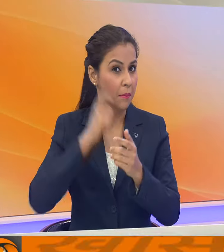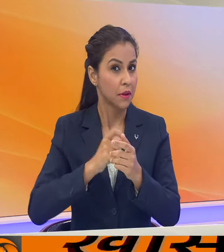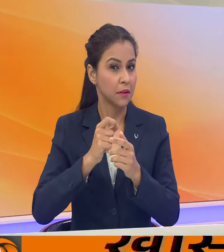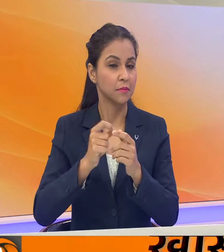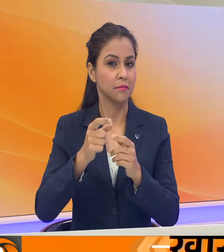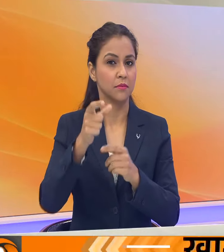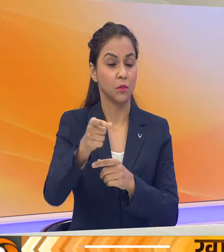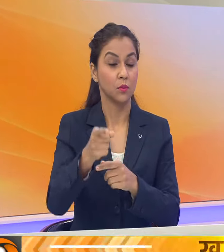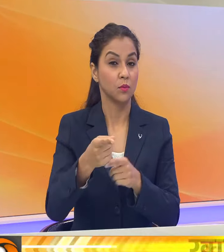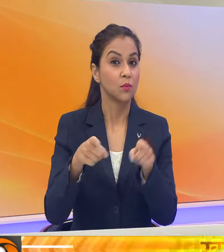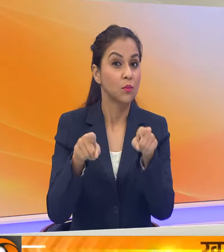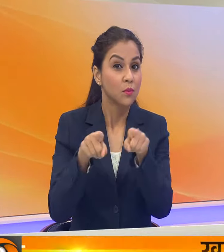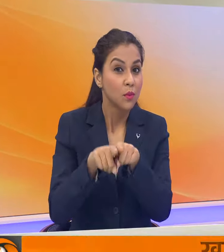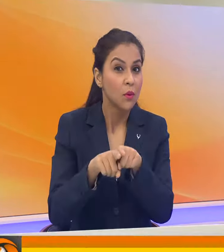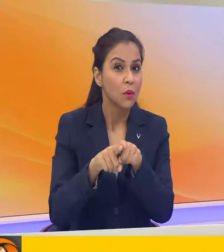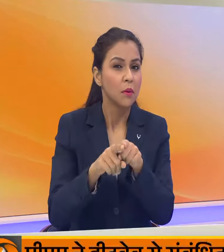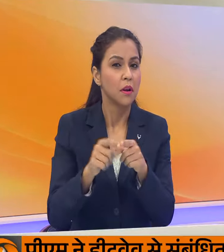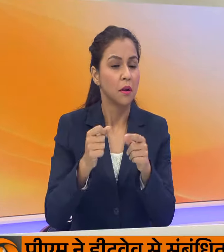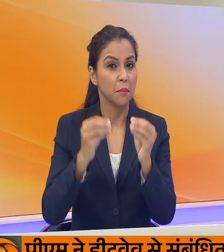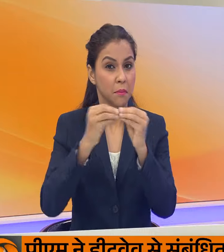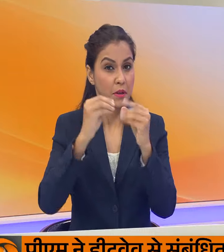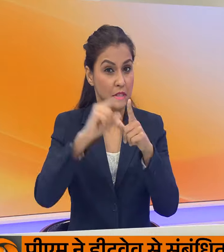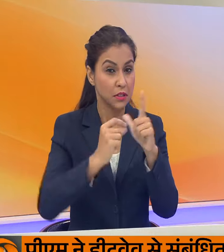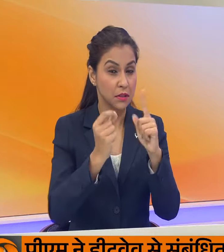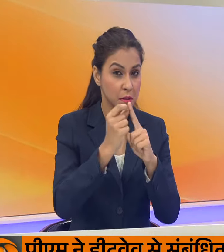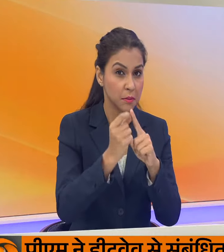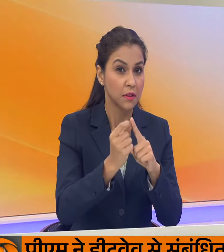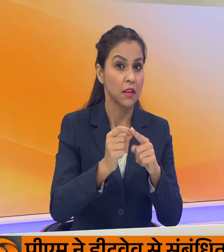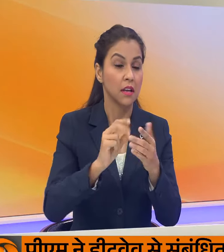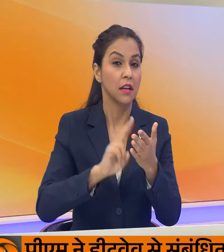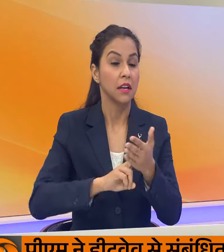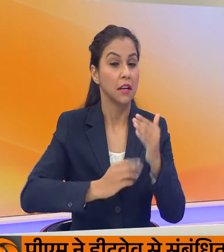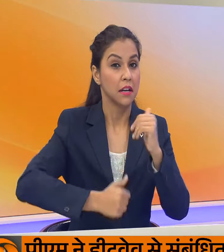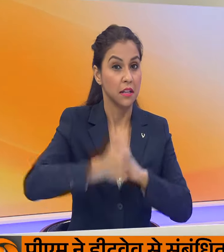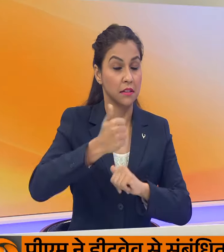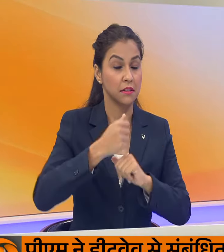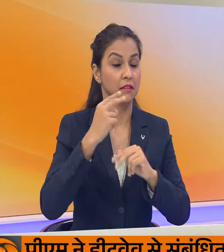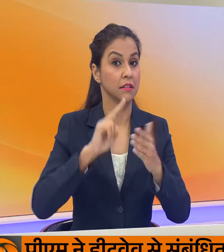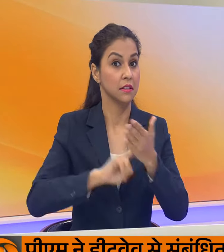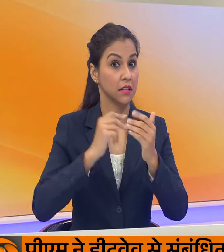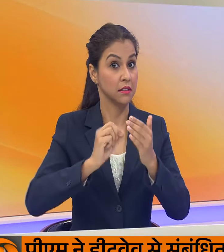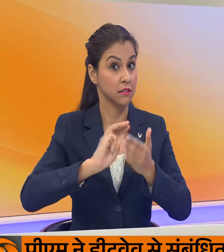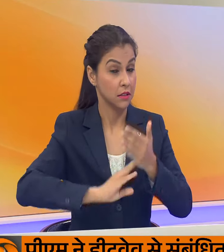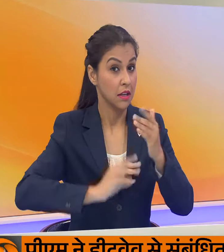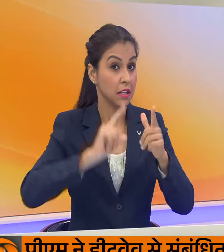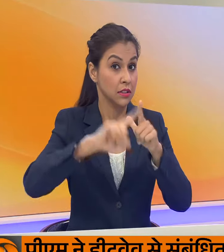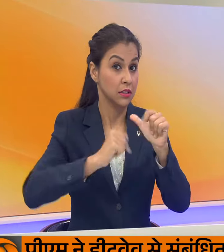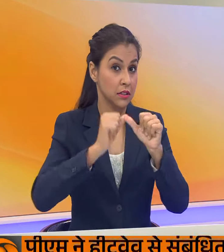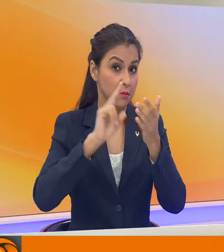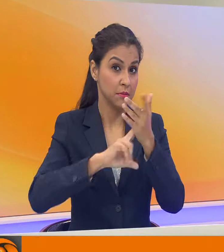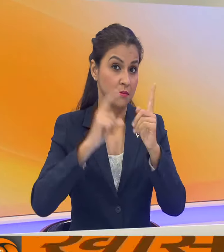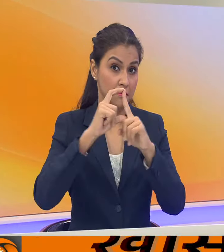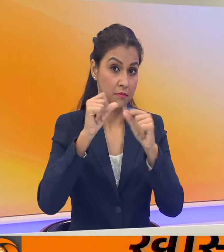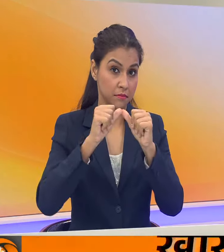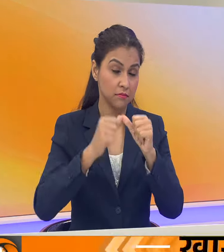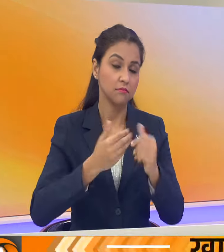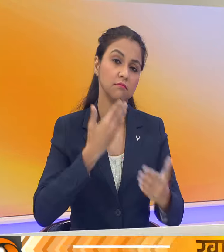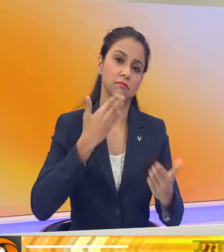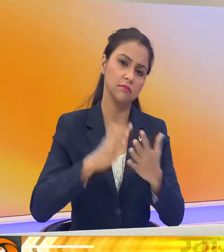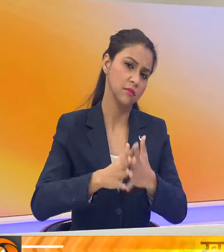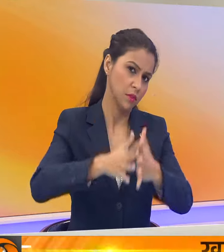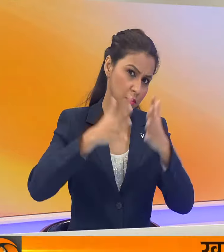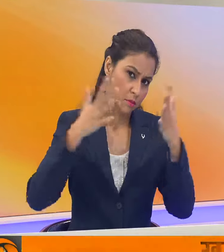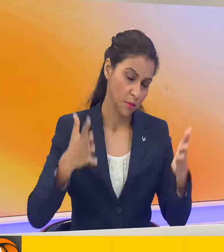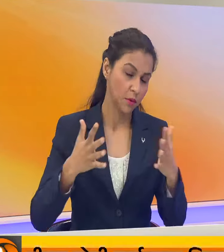नरिंद्र मोधी जी और आपना भार्दे जन्दा पार्टी के राष्ट अध्यक्ष्री जेपी नर्ड़ा जी को भी मैं दन्यवाद परकित करता हूँ